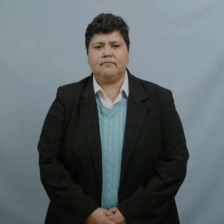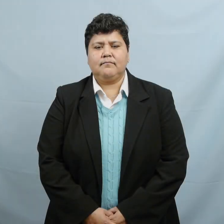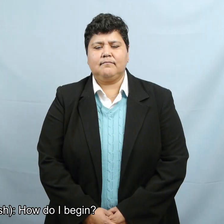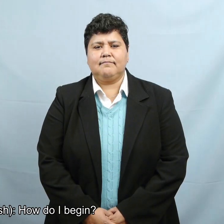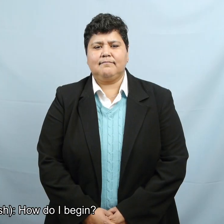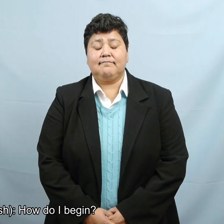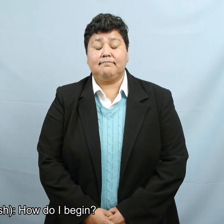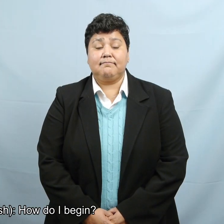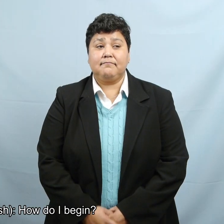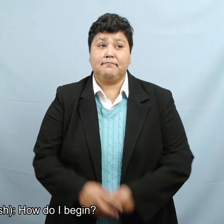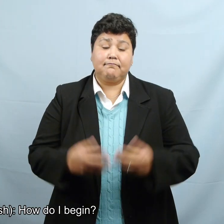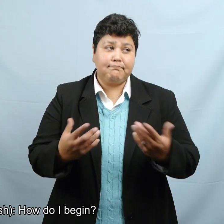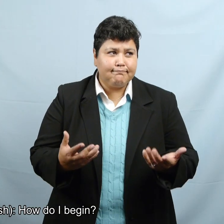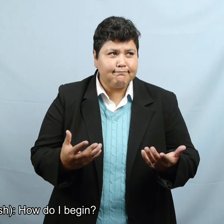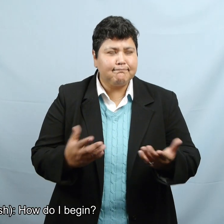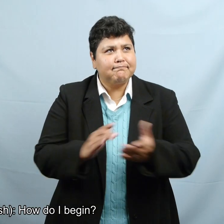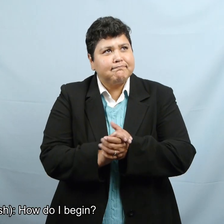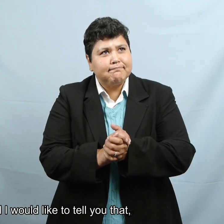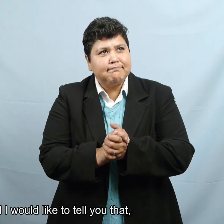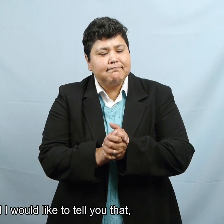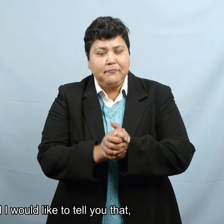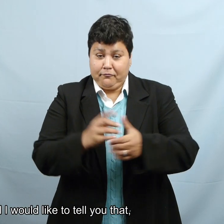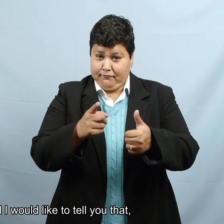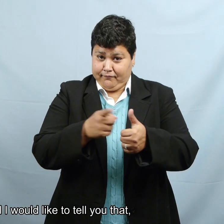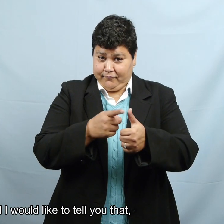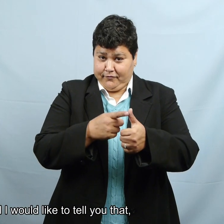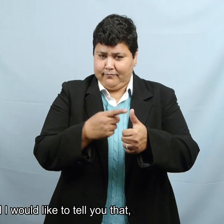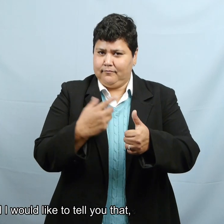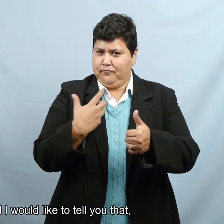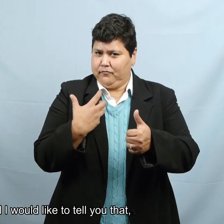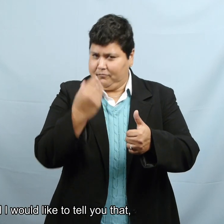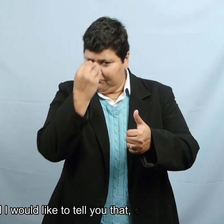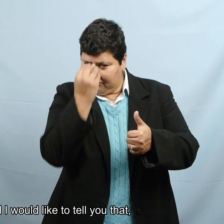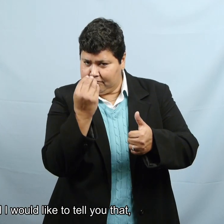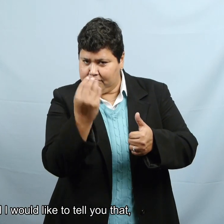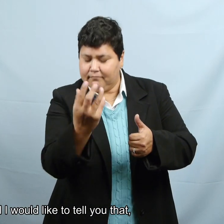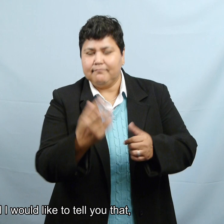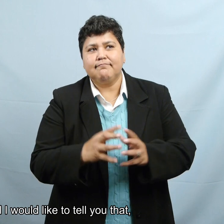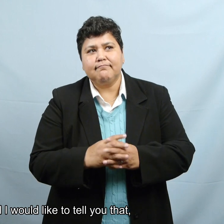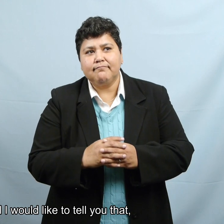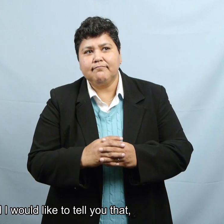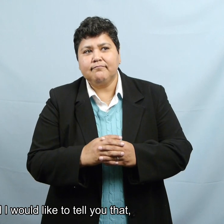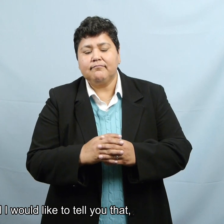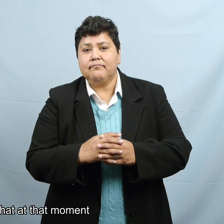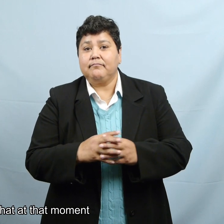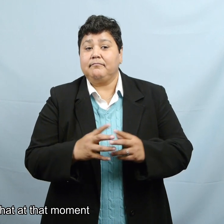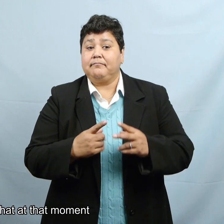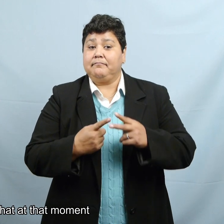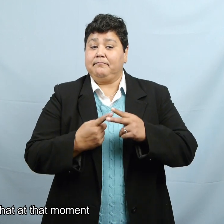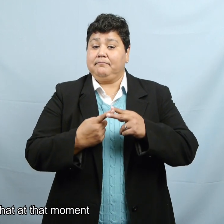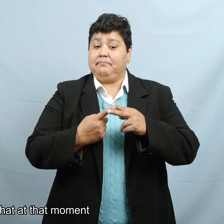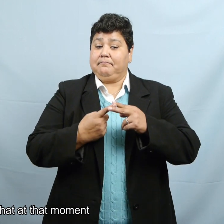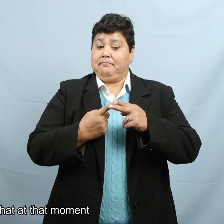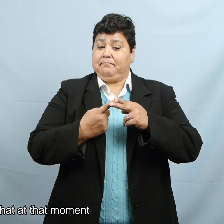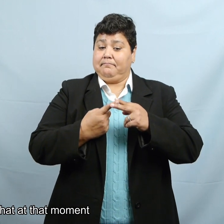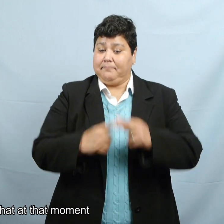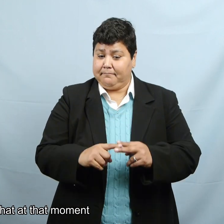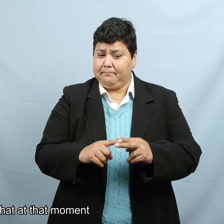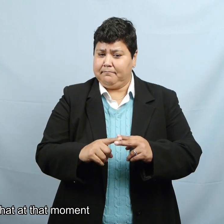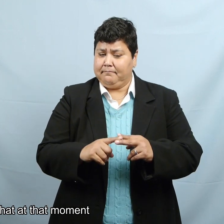Pues, ¿cómo te digo? Primeramente quiero decirte que al comenzar me sentí que